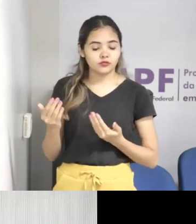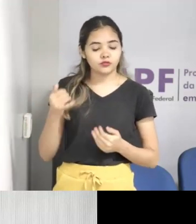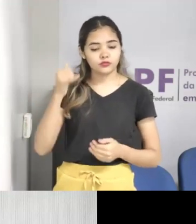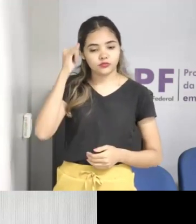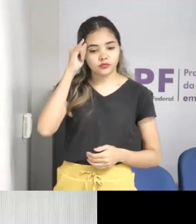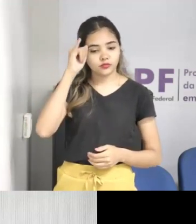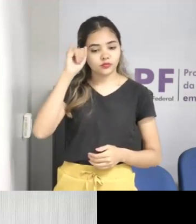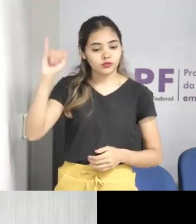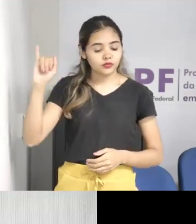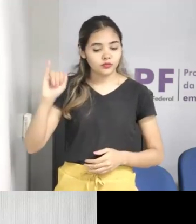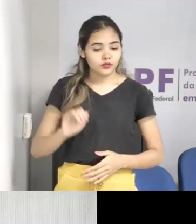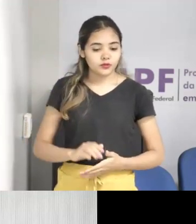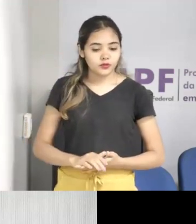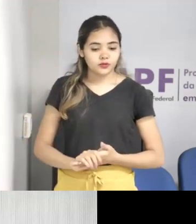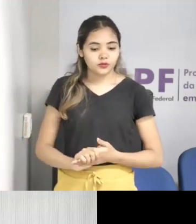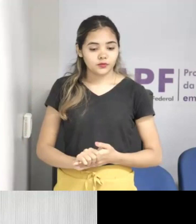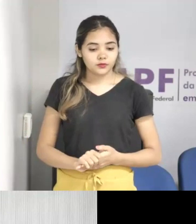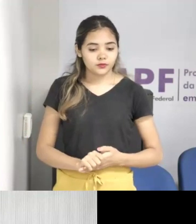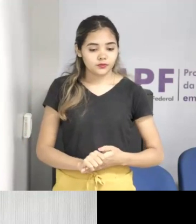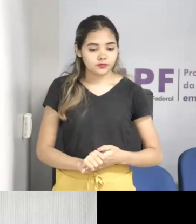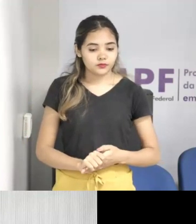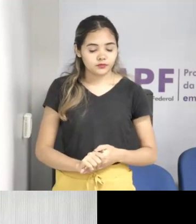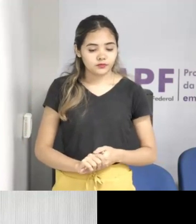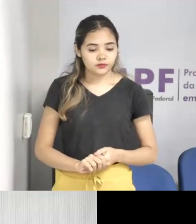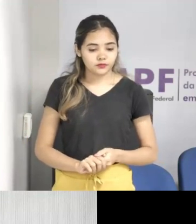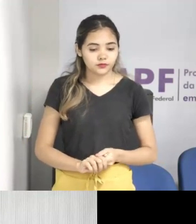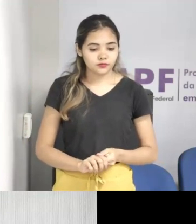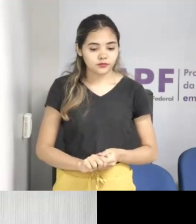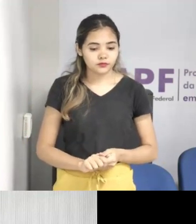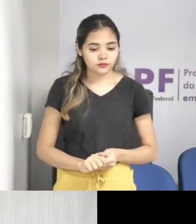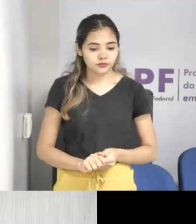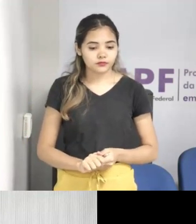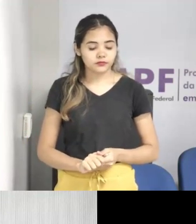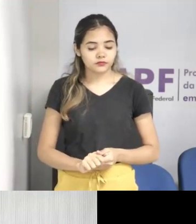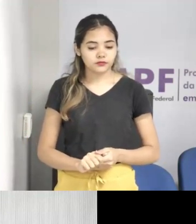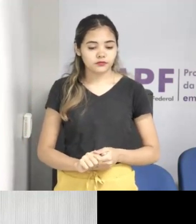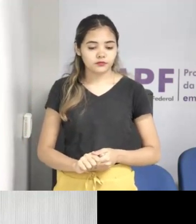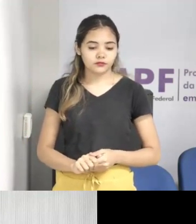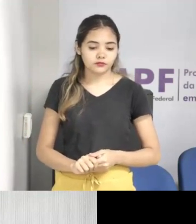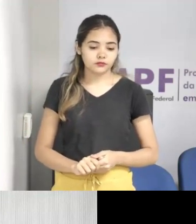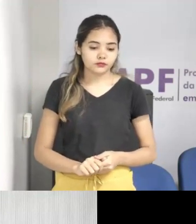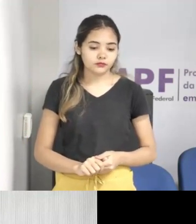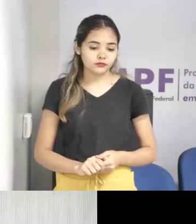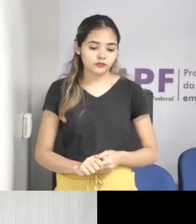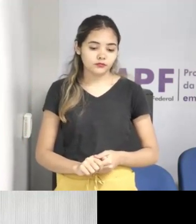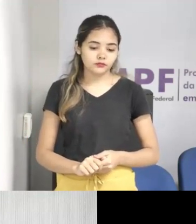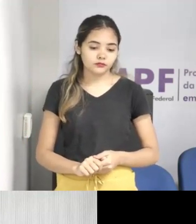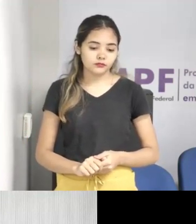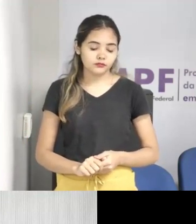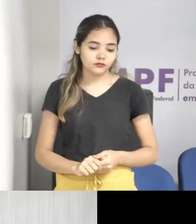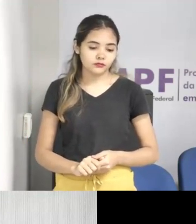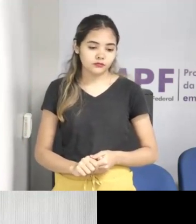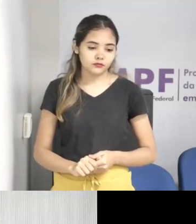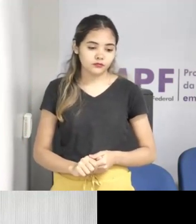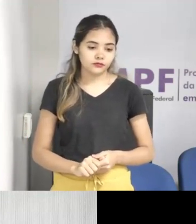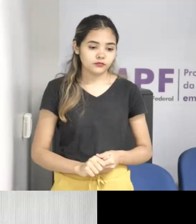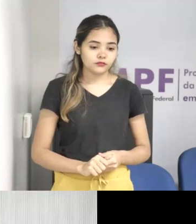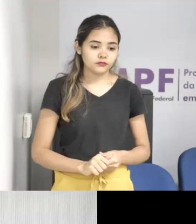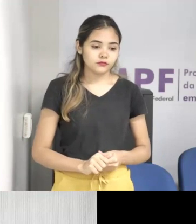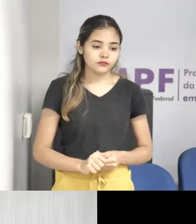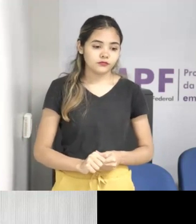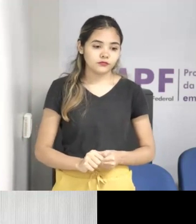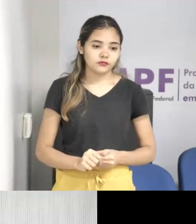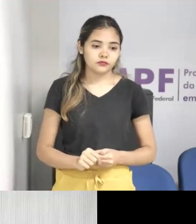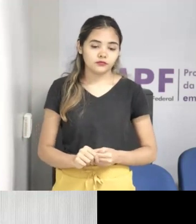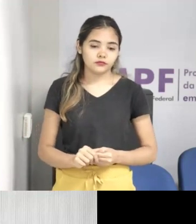pouco de estereótipo, né, em relação a quem recebe essa informação, porque educação